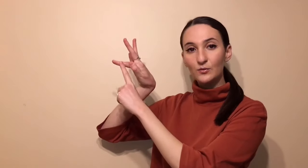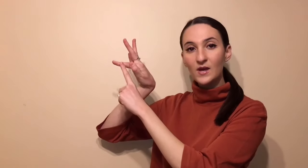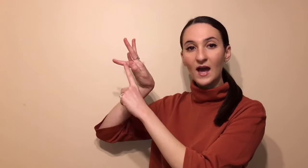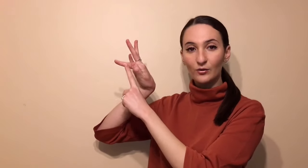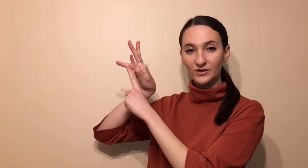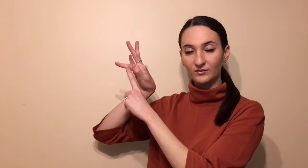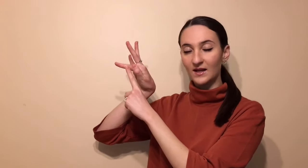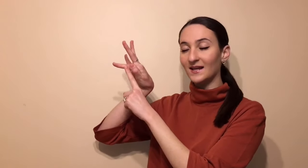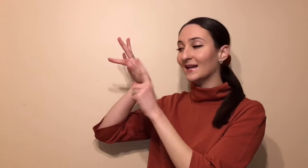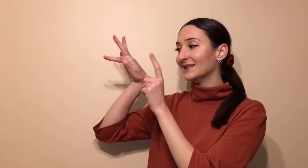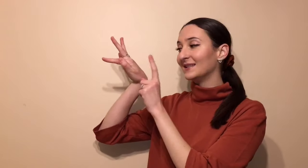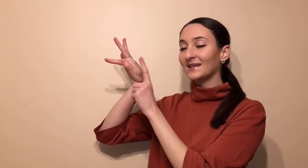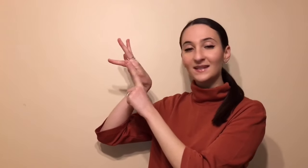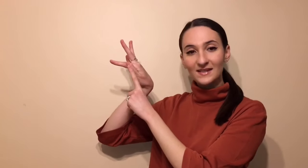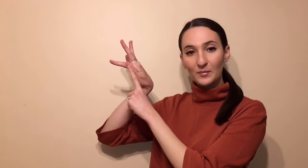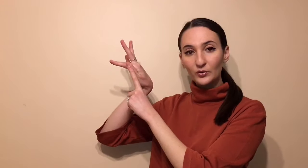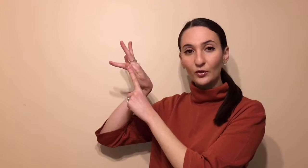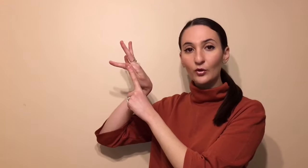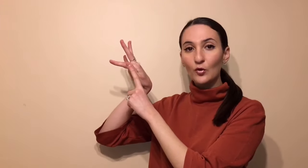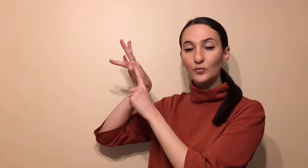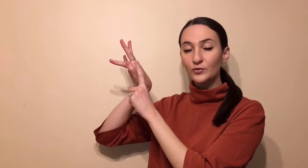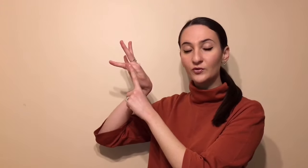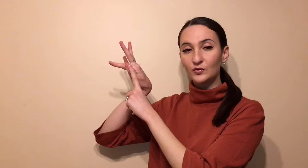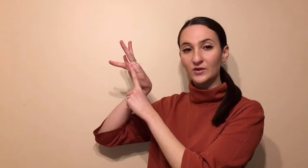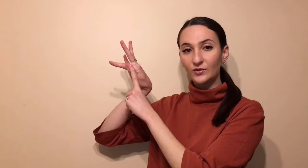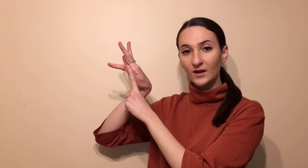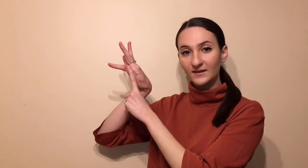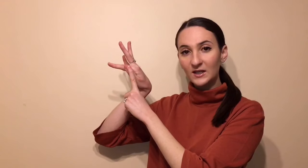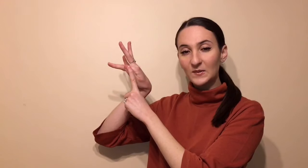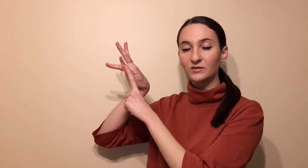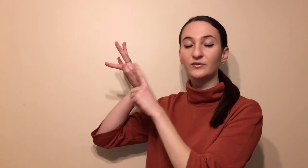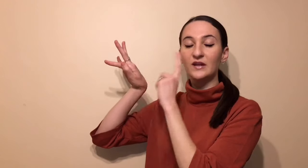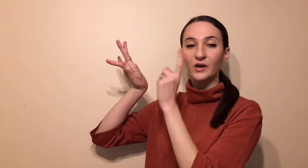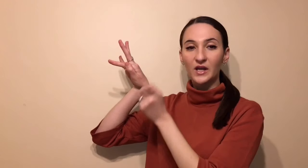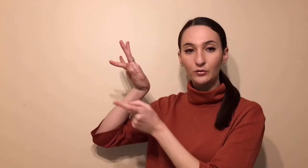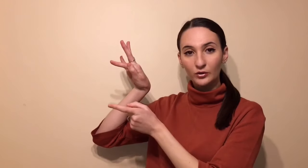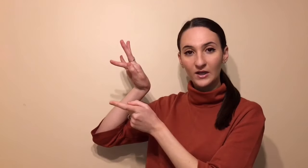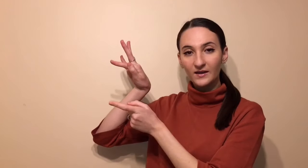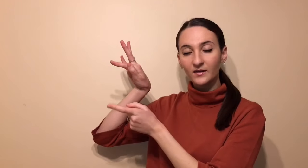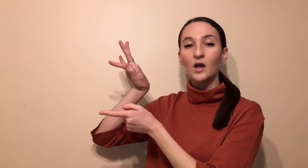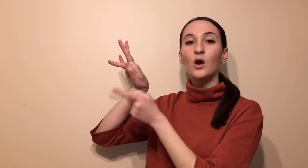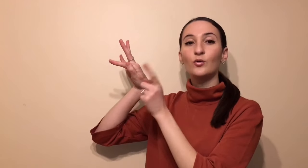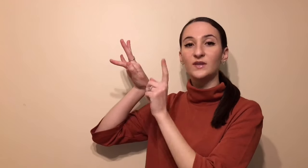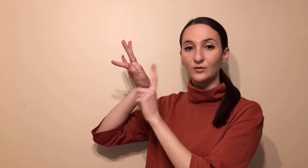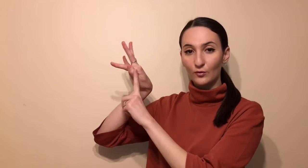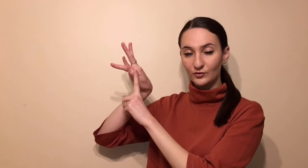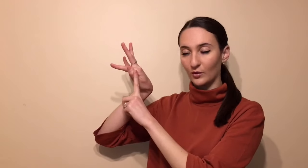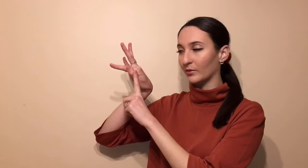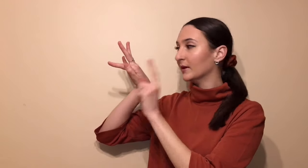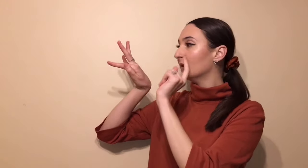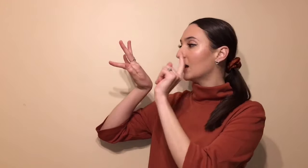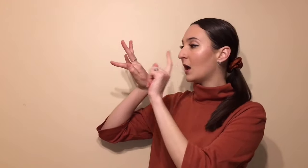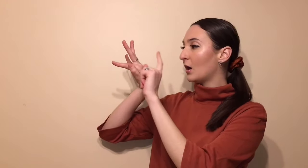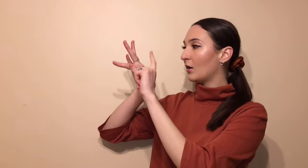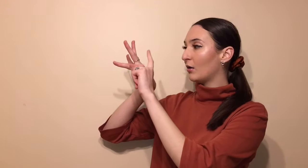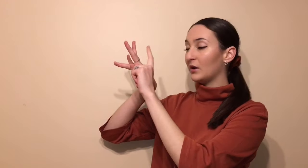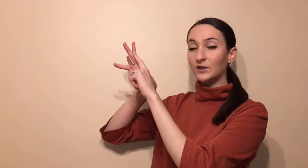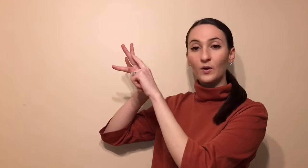est lui à l'horizontale. C'est très très important que le pouce soit sur l'index parce que vous allez voir qu une autre lettre où ça se ressemble. Les trois